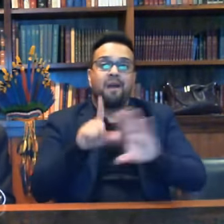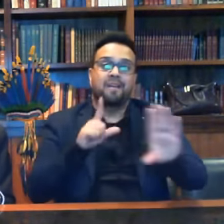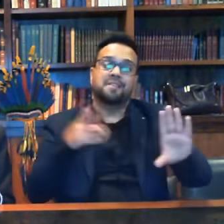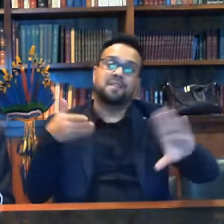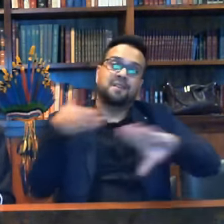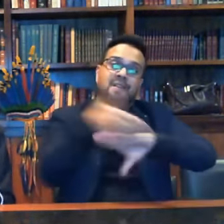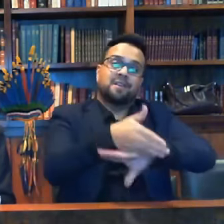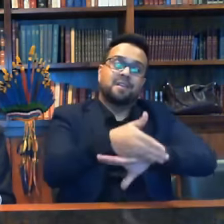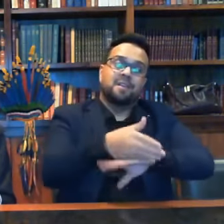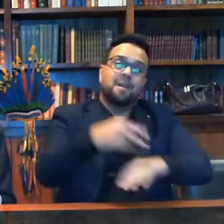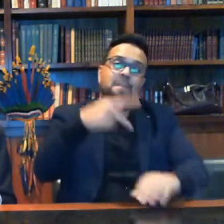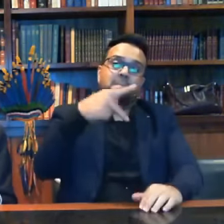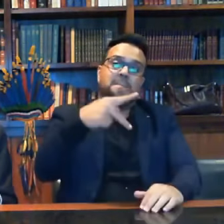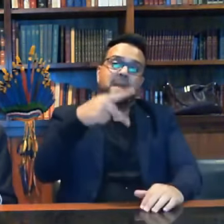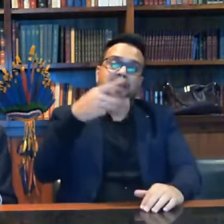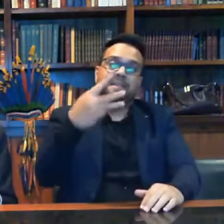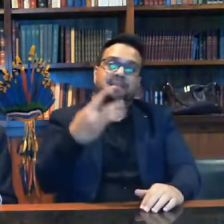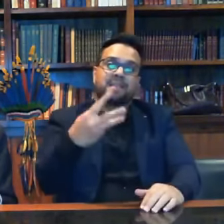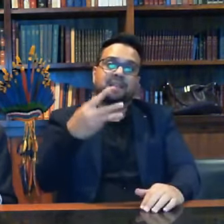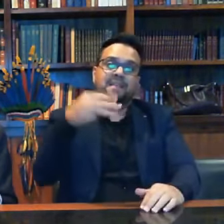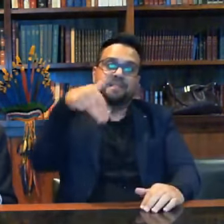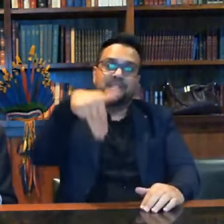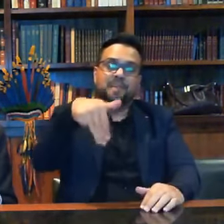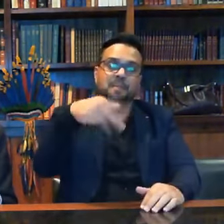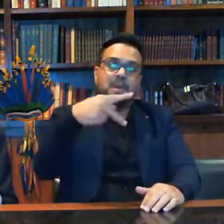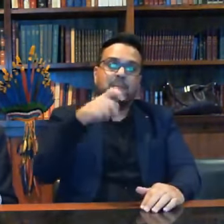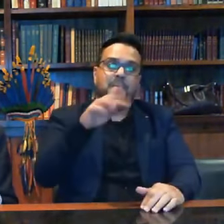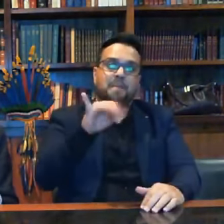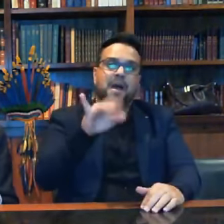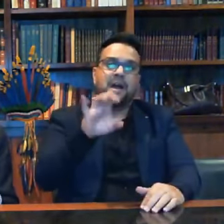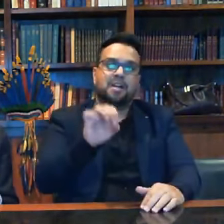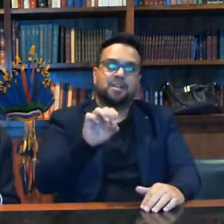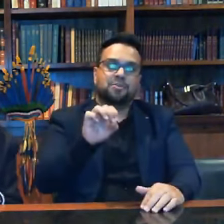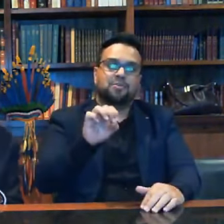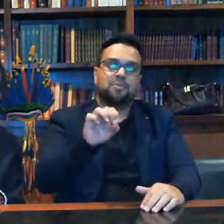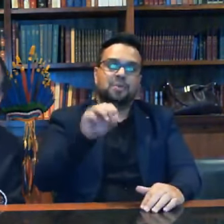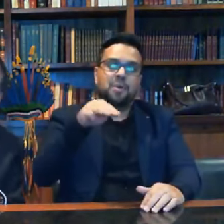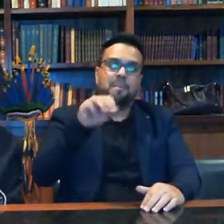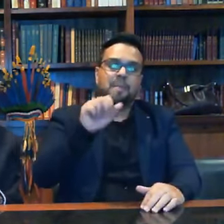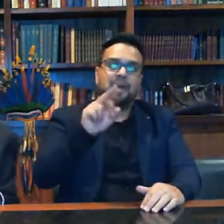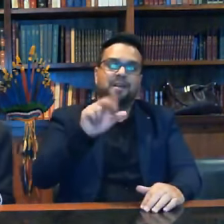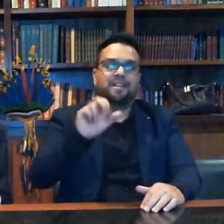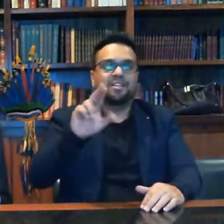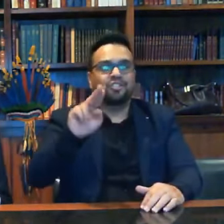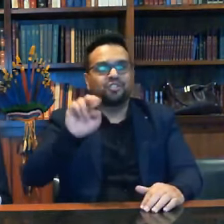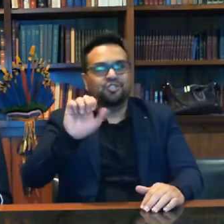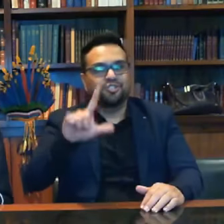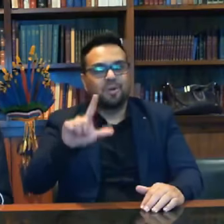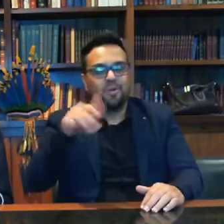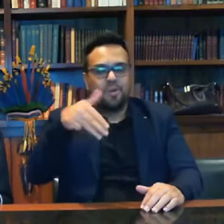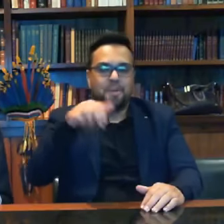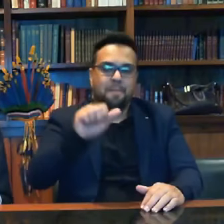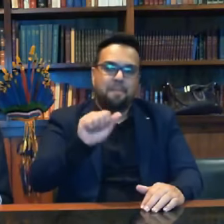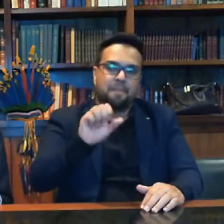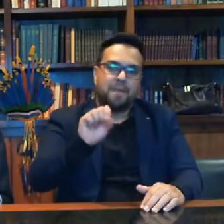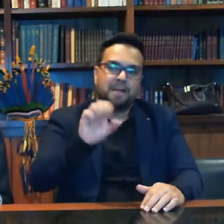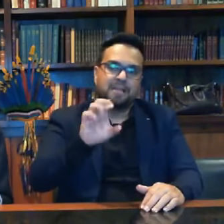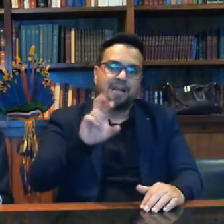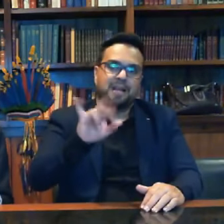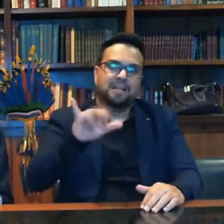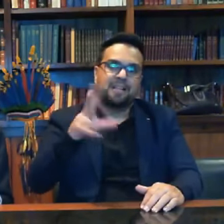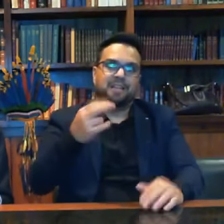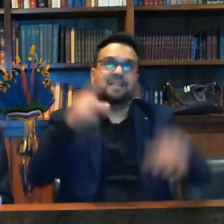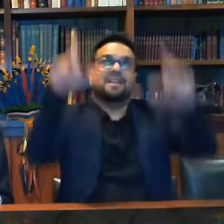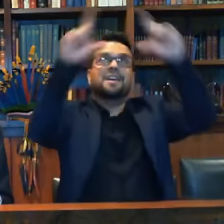adentramos o P3M Pátio Marechal Mascareia de Morais onde está escrito lá em cima cadete e descomandar